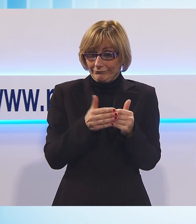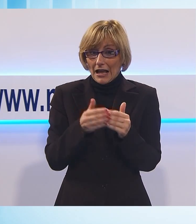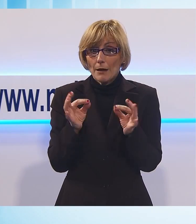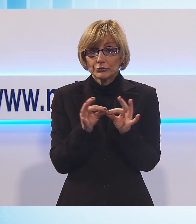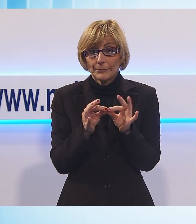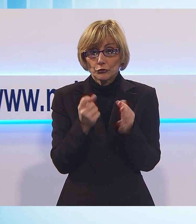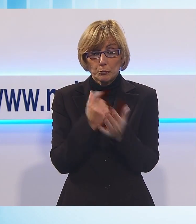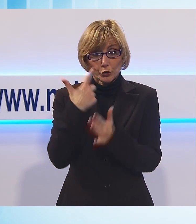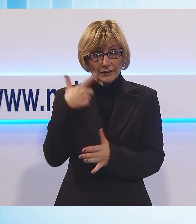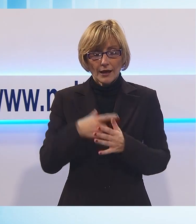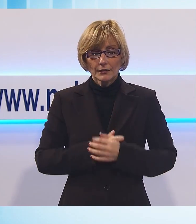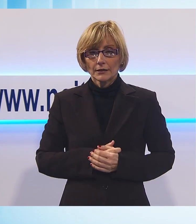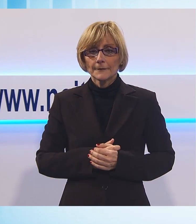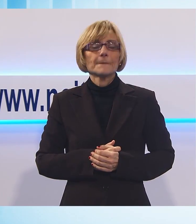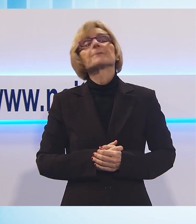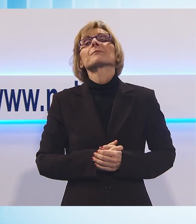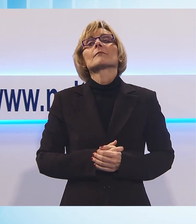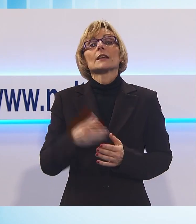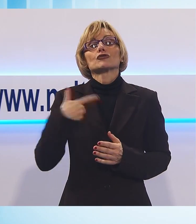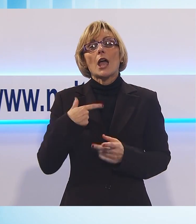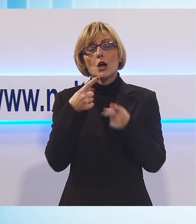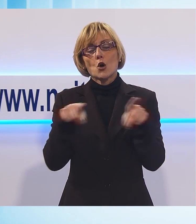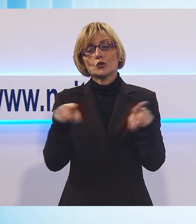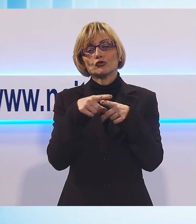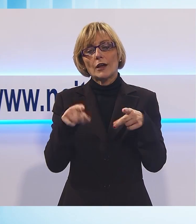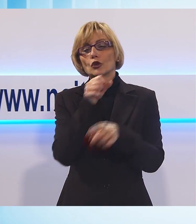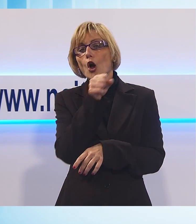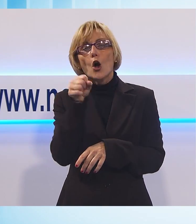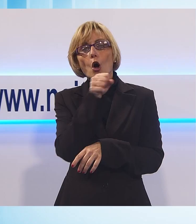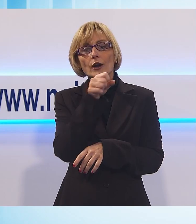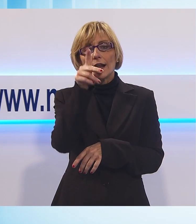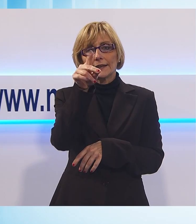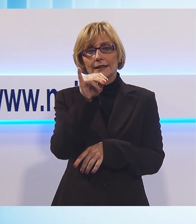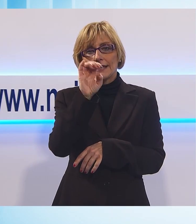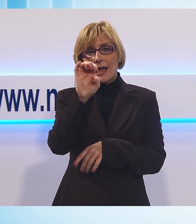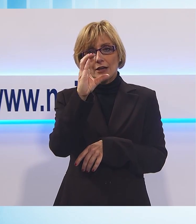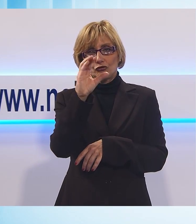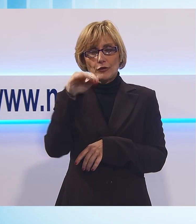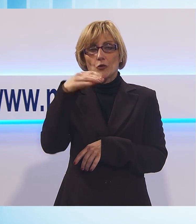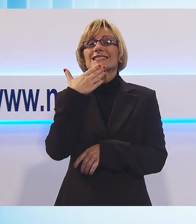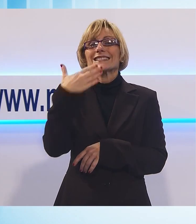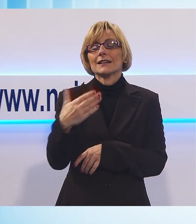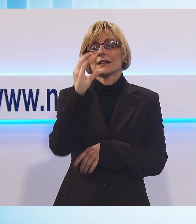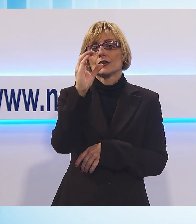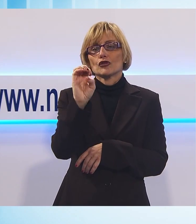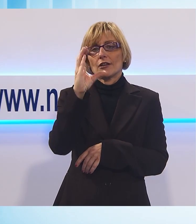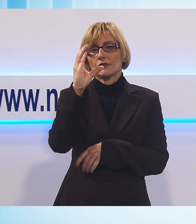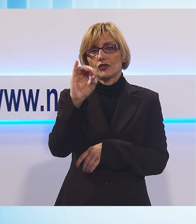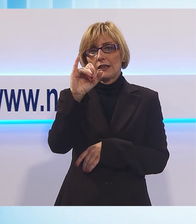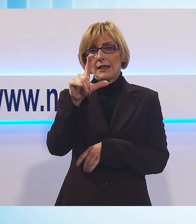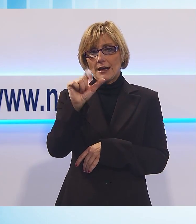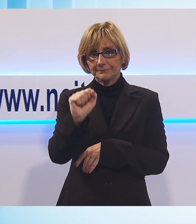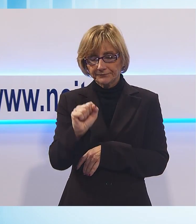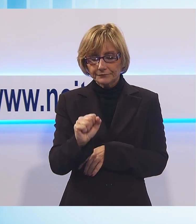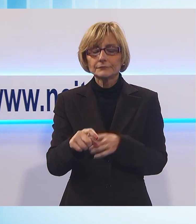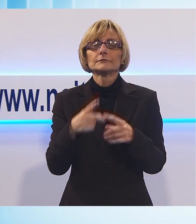Si tratta di un concerto eseguito dalla Corale di Diecimo Santa Sicilia, che è sempre presente. E poi ogni anno vengono